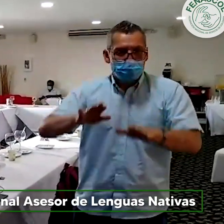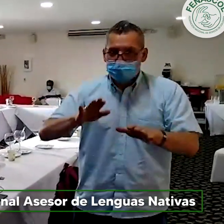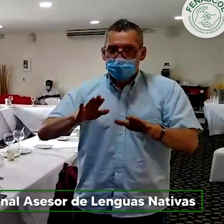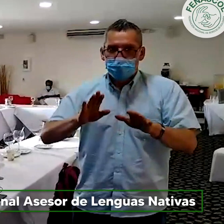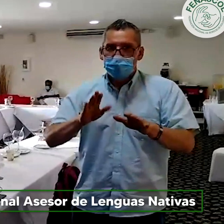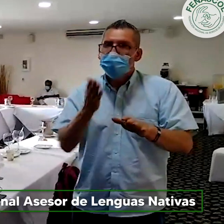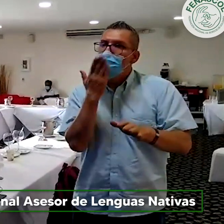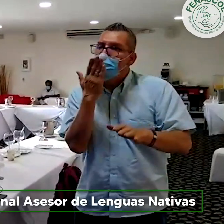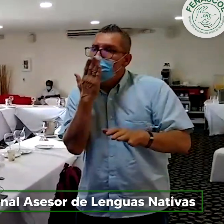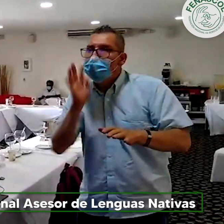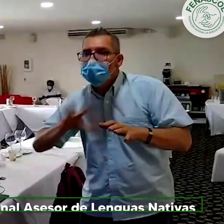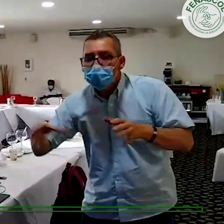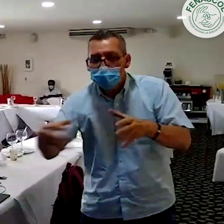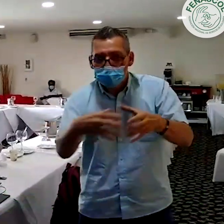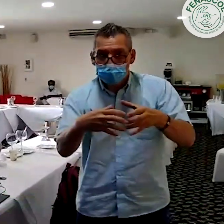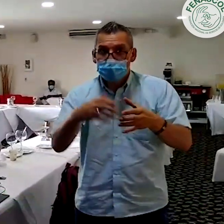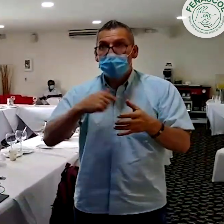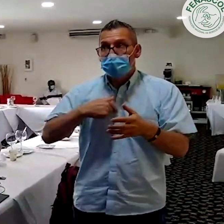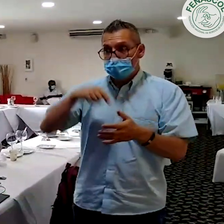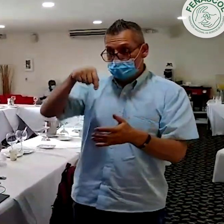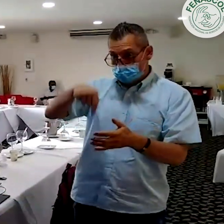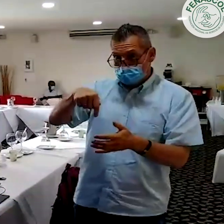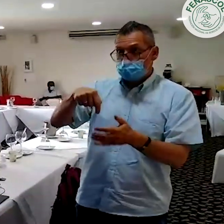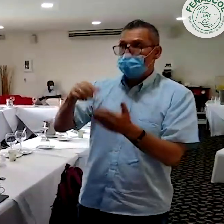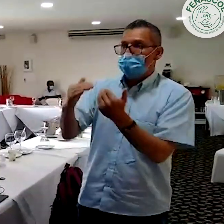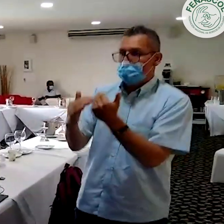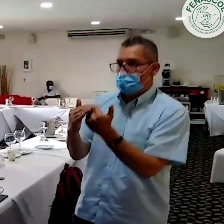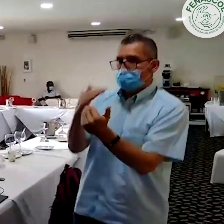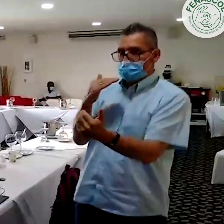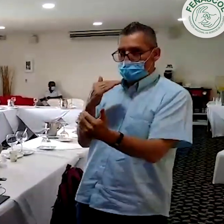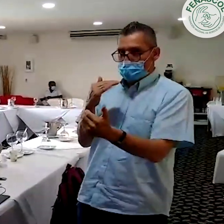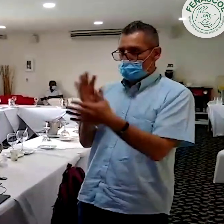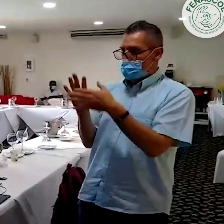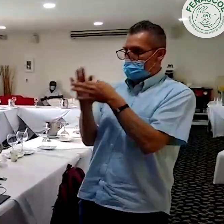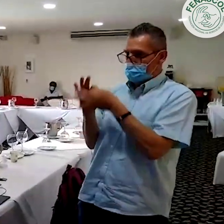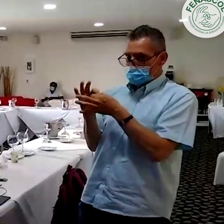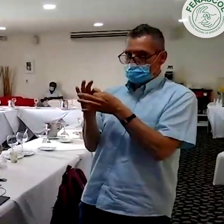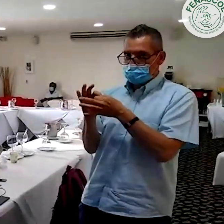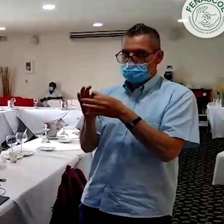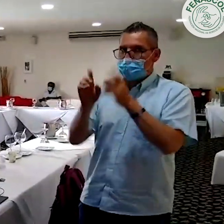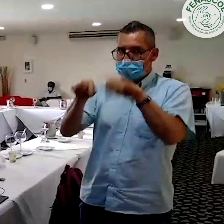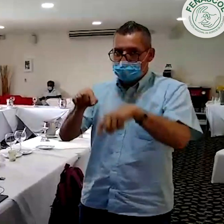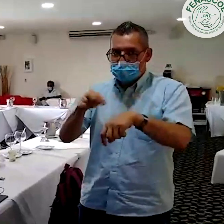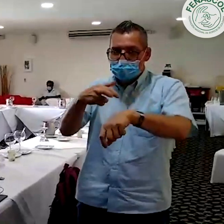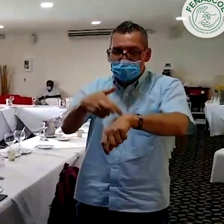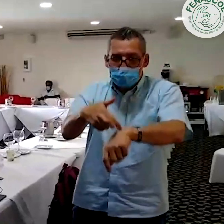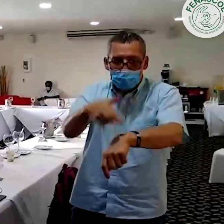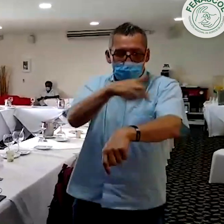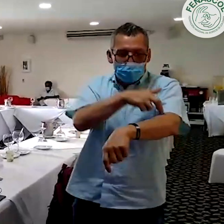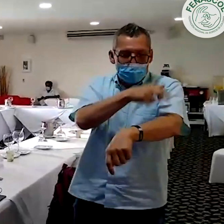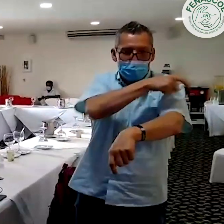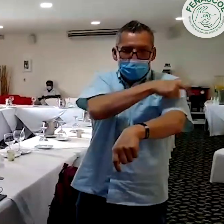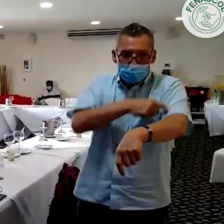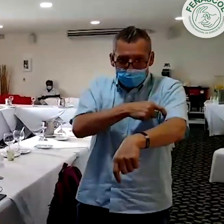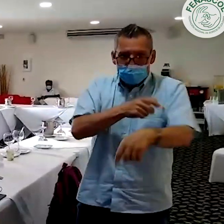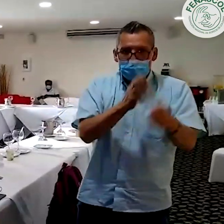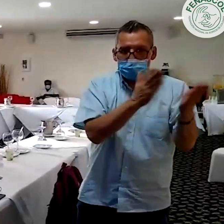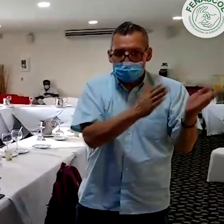haciendo referencia a las lenguas indígenas. Me hicieron la invitación desde FENASCOL y el Precomité de